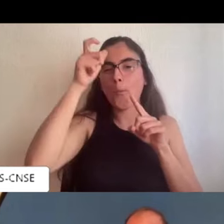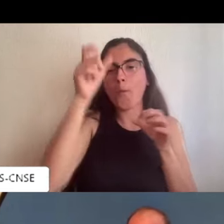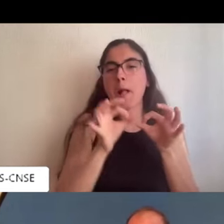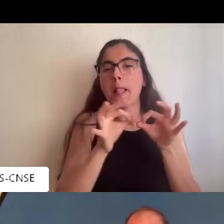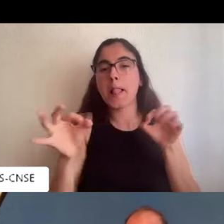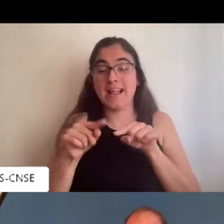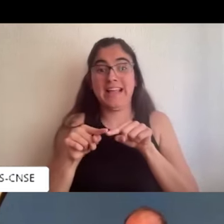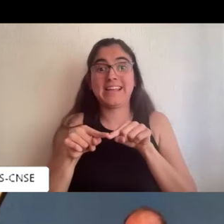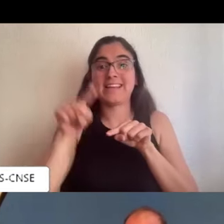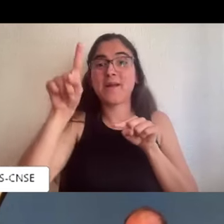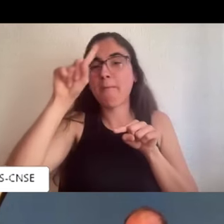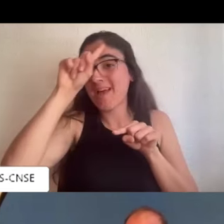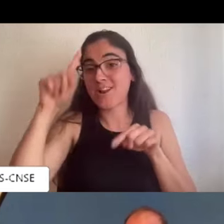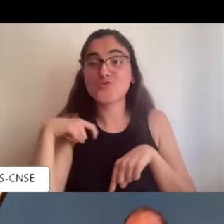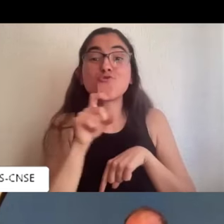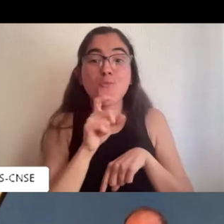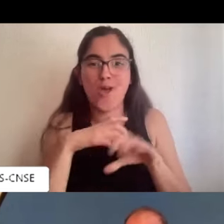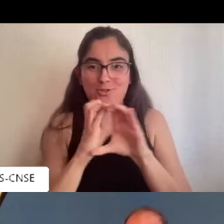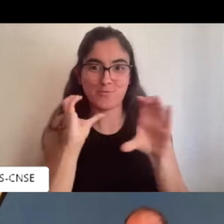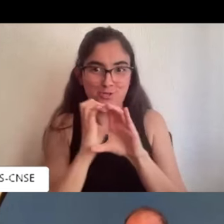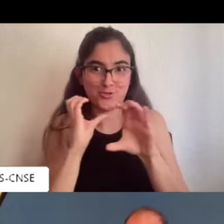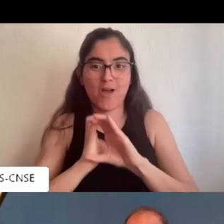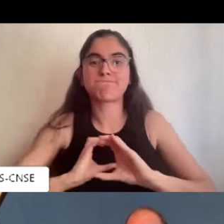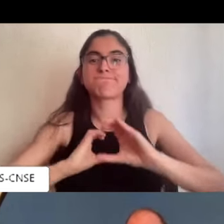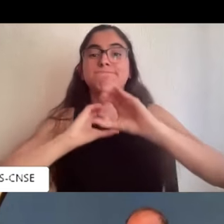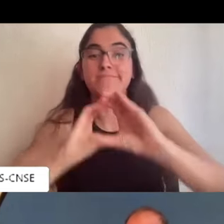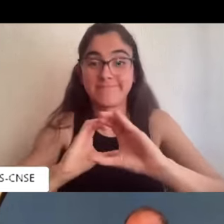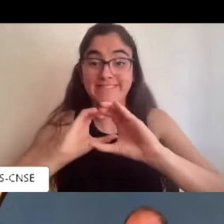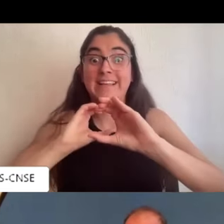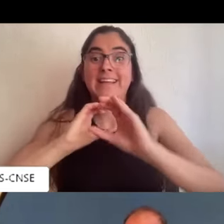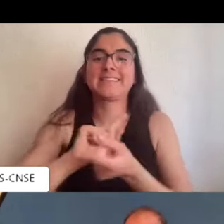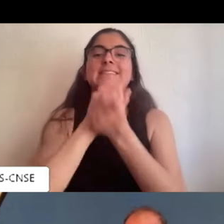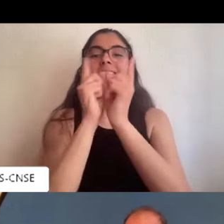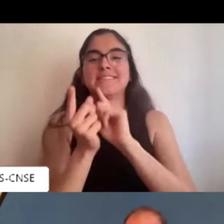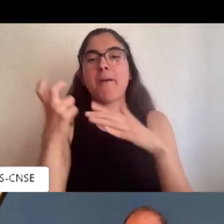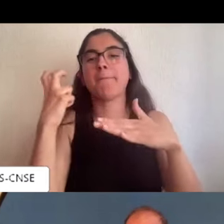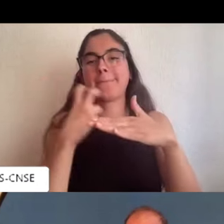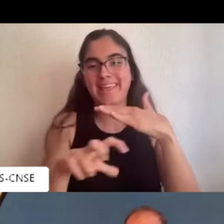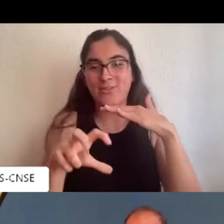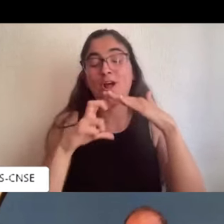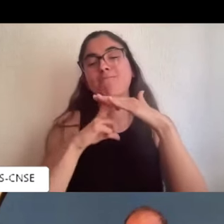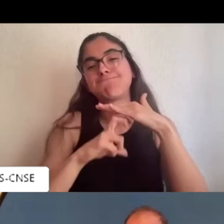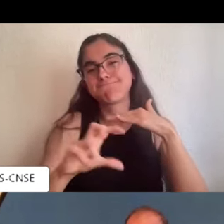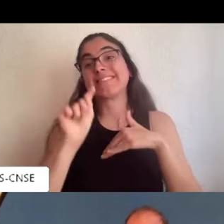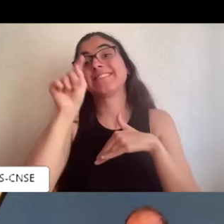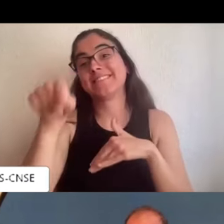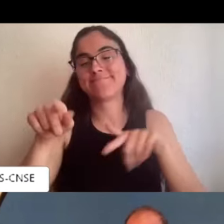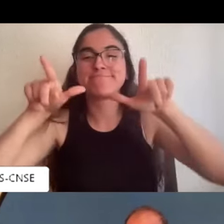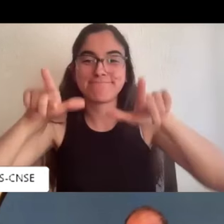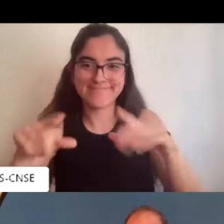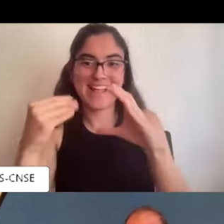Claro, yo estoy viviendo en un pueblecito de Toledo, entonces suelo ir a Madrid en autobús y allí